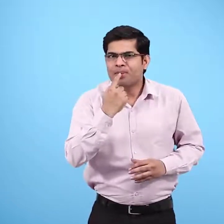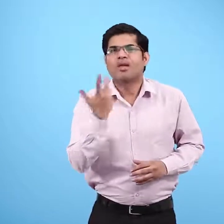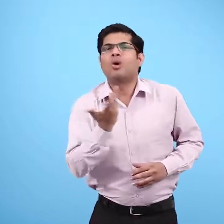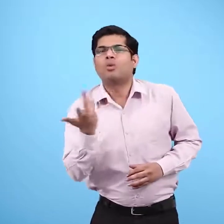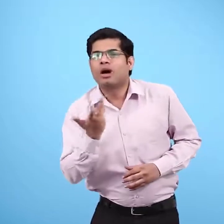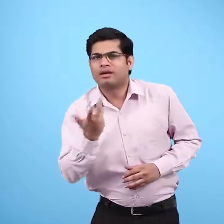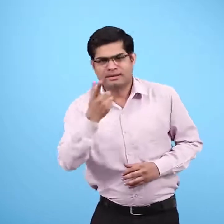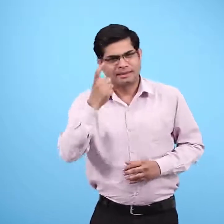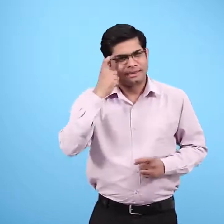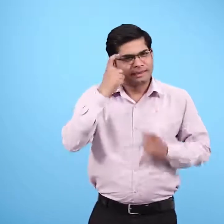पड़ेगा?